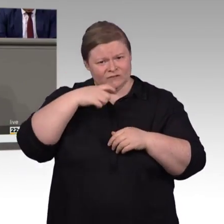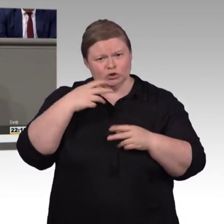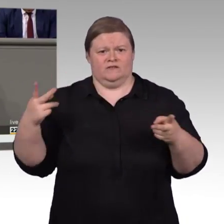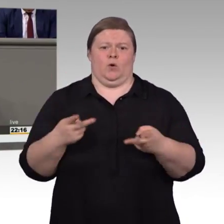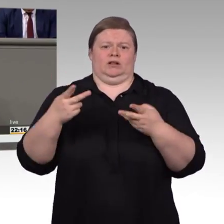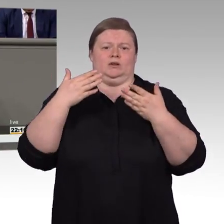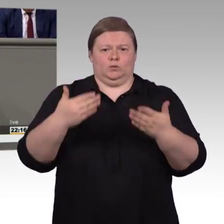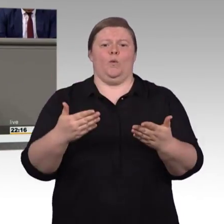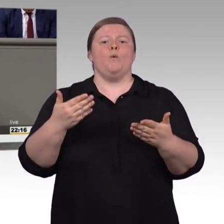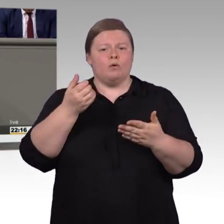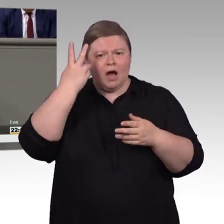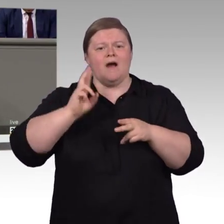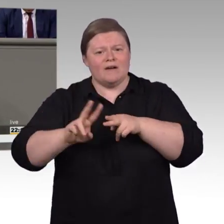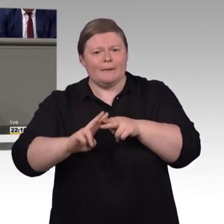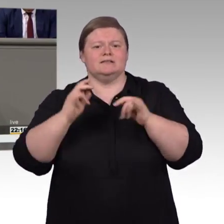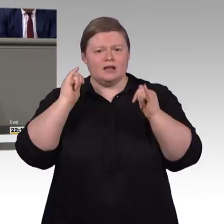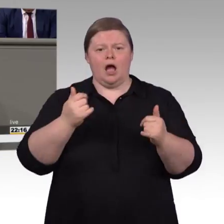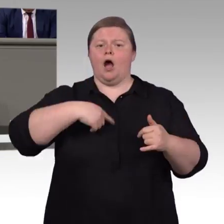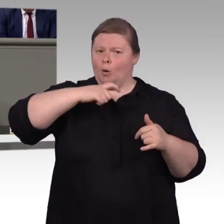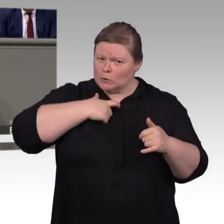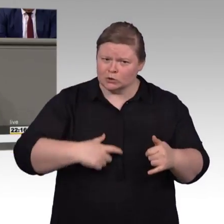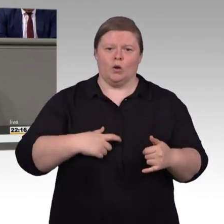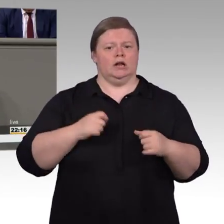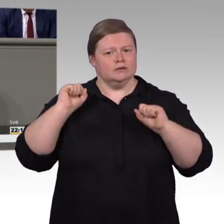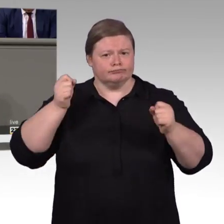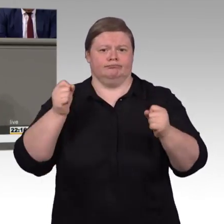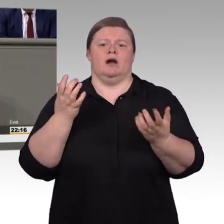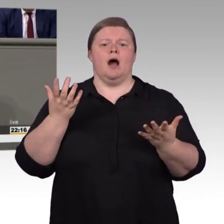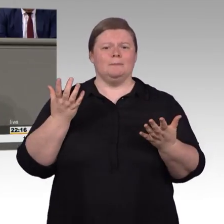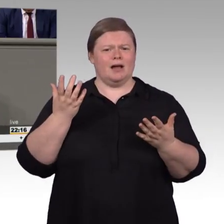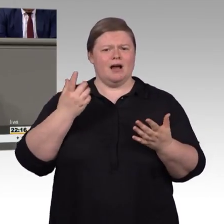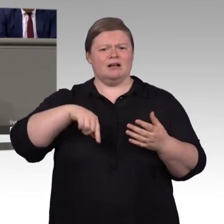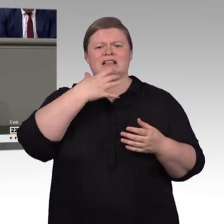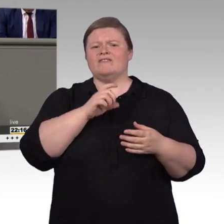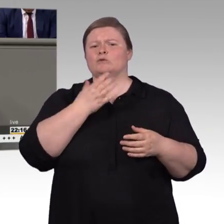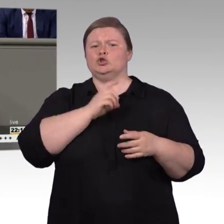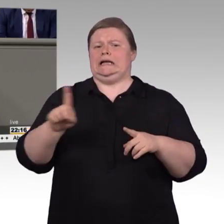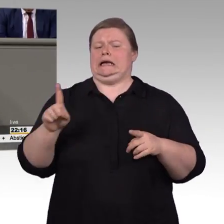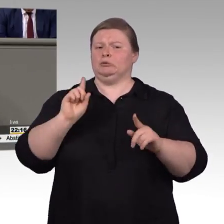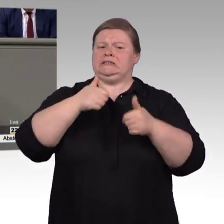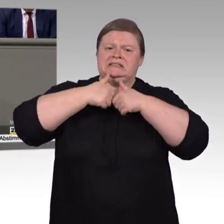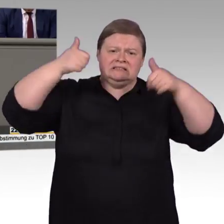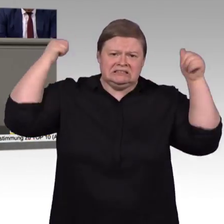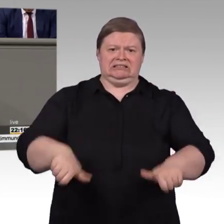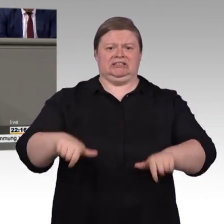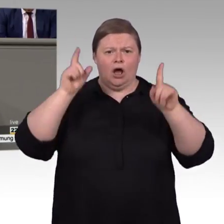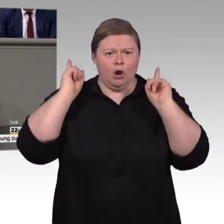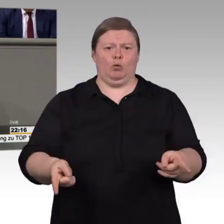wollen. Denn in dem Moment, in dem Sie das tun, in dem Antidiskriminierungsverbände anfangen, kleine Selbstständige und